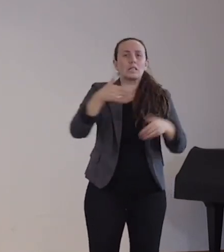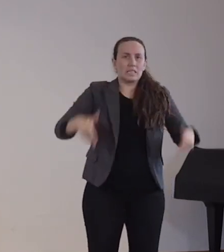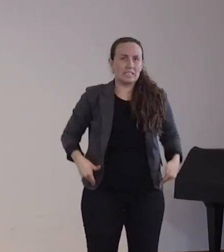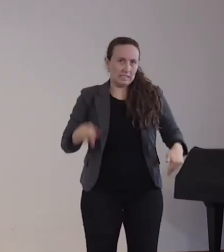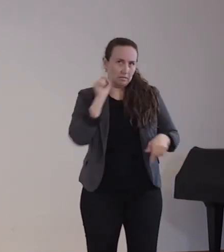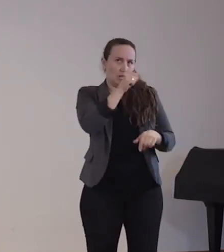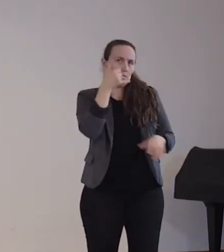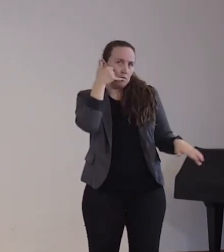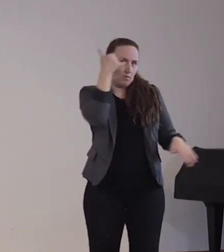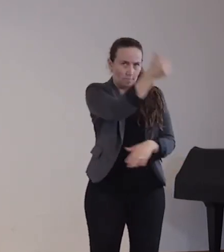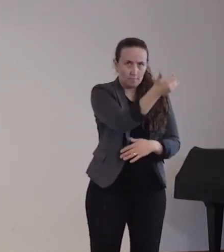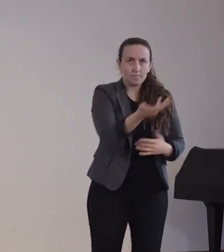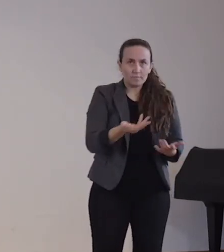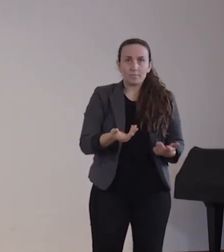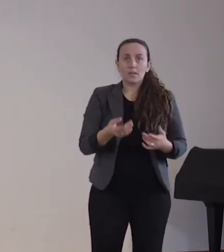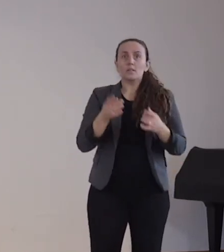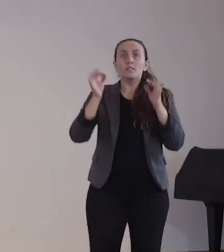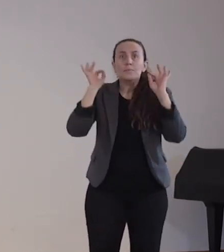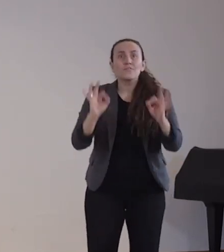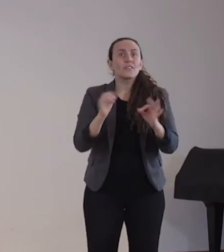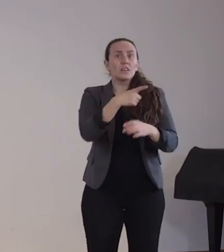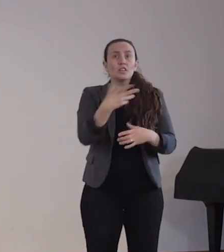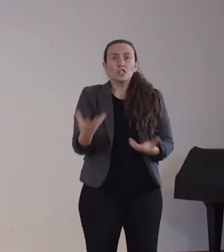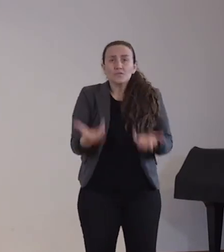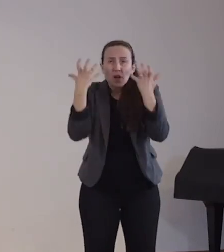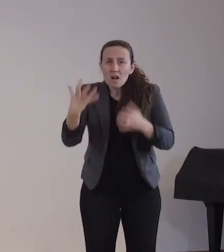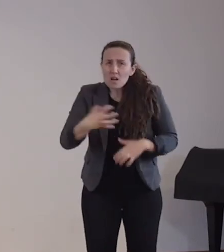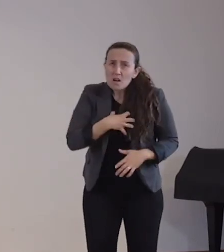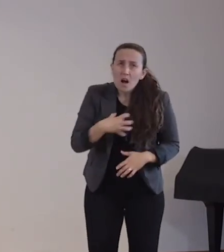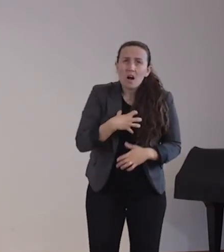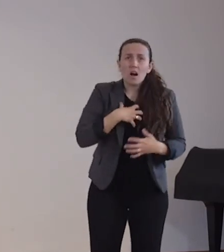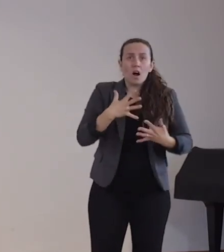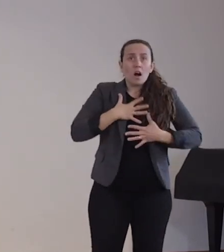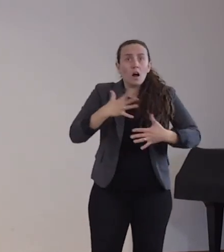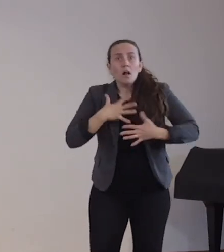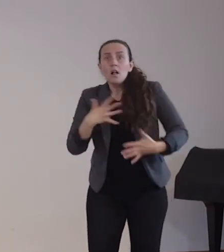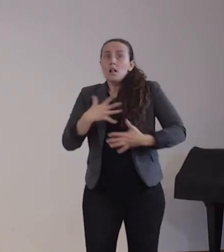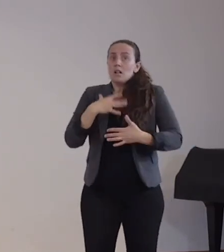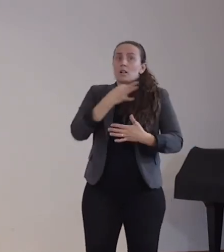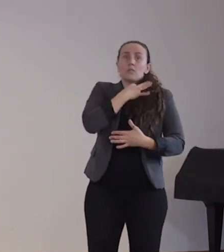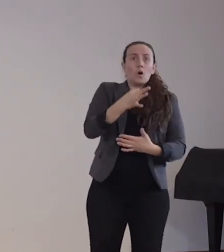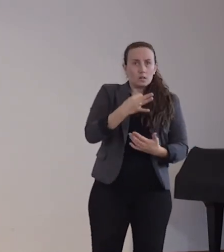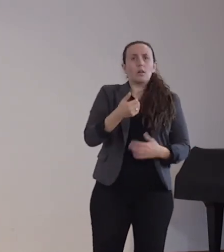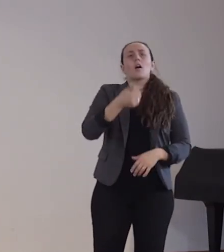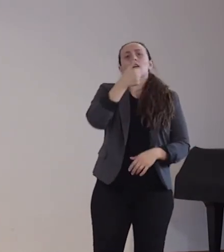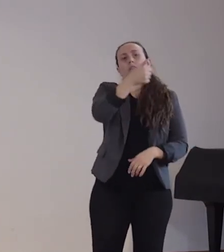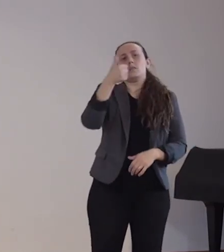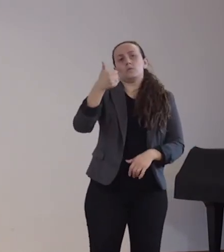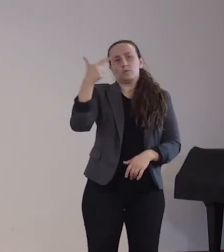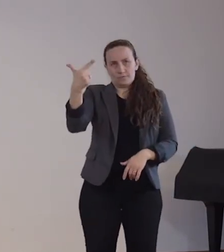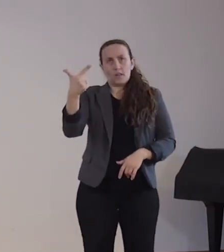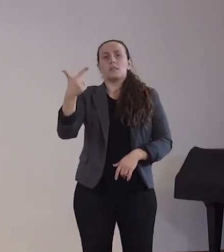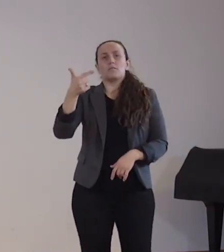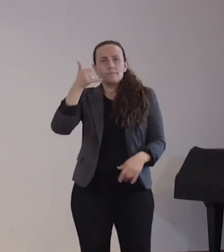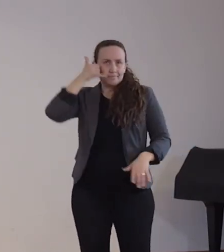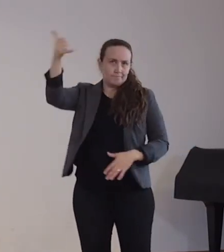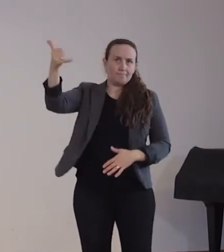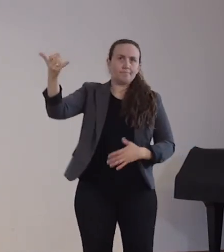natürlich auch direkt die 112. Also den Wettungsdienst. Gut. Nun schon zur letzten Frage. Habe ich ein Recht auf einen